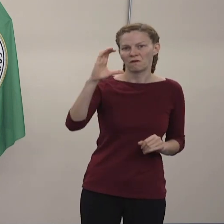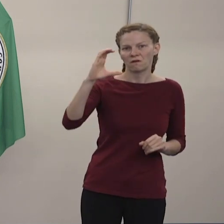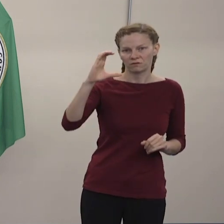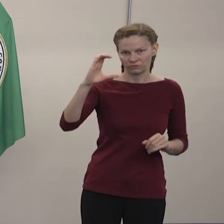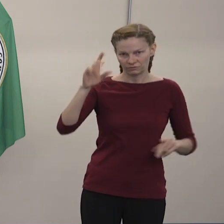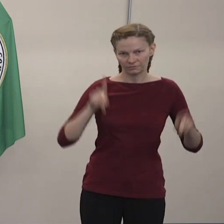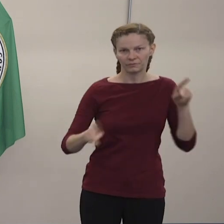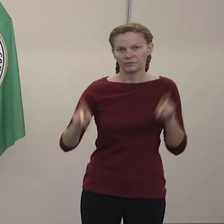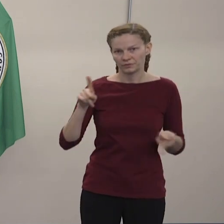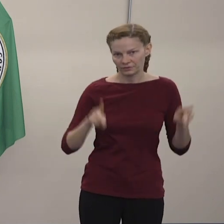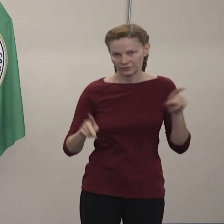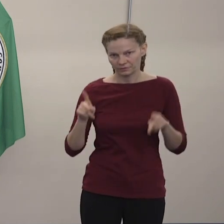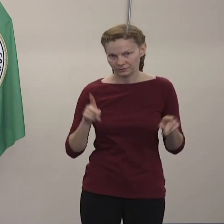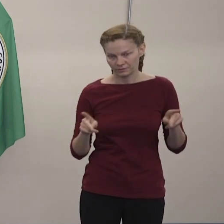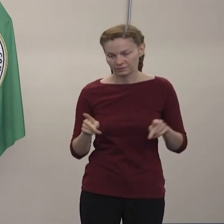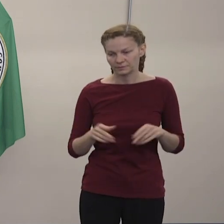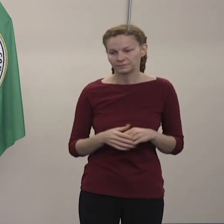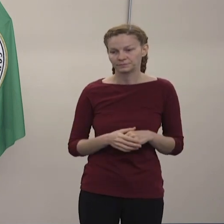más de 100 pruebas.